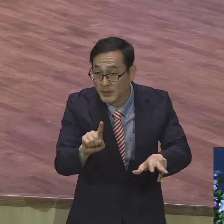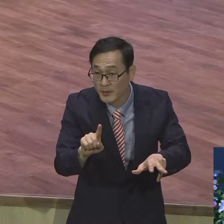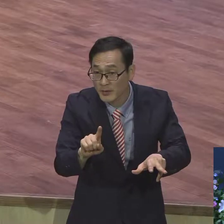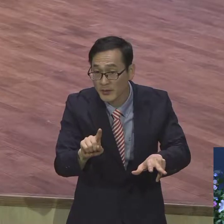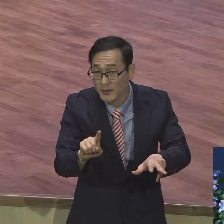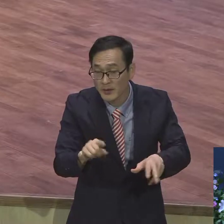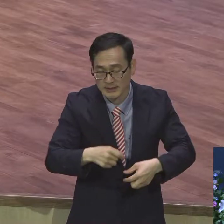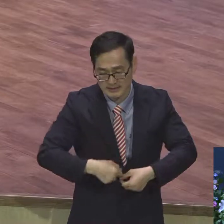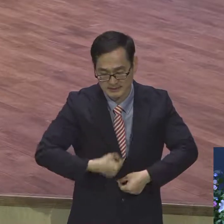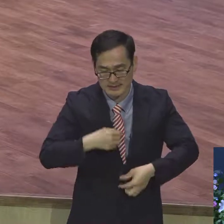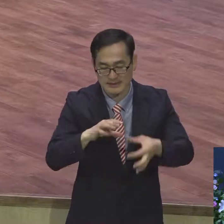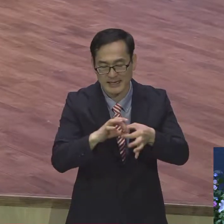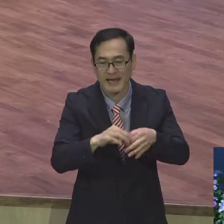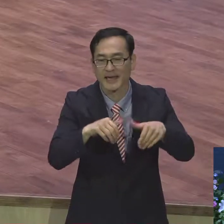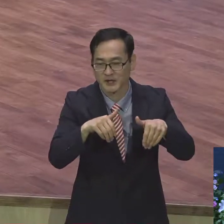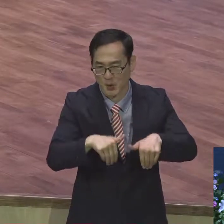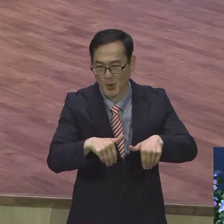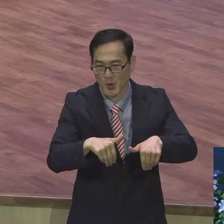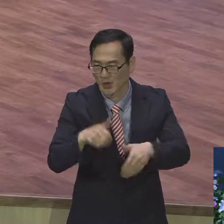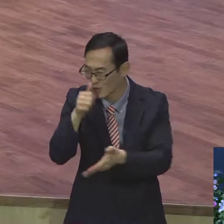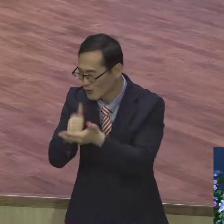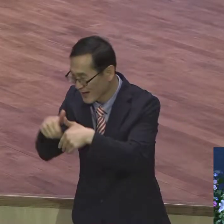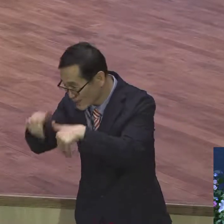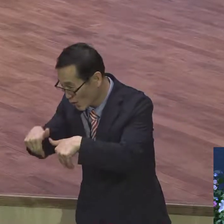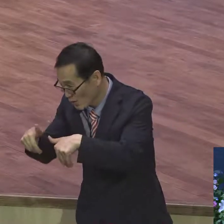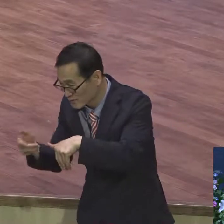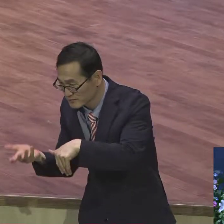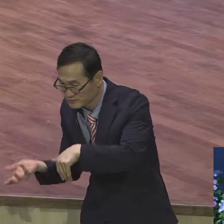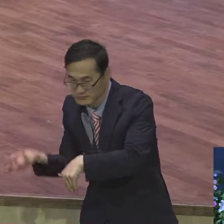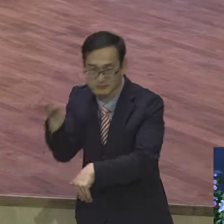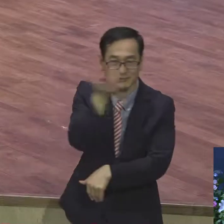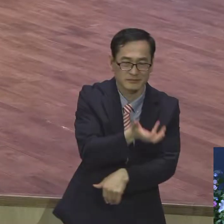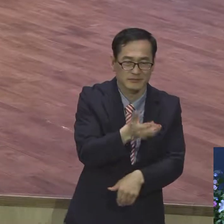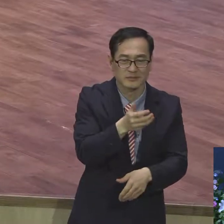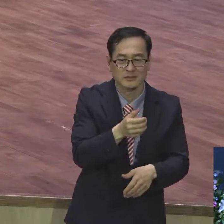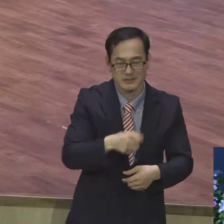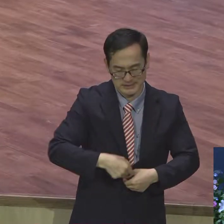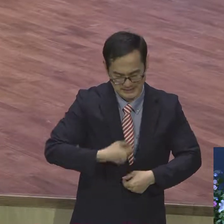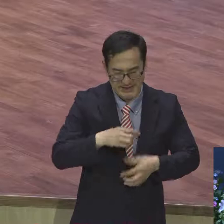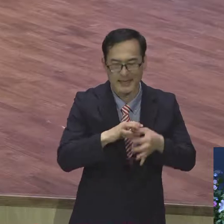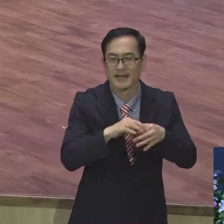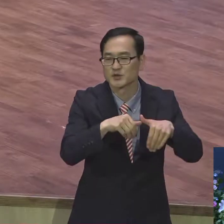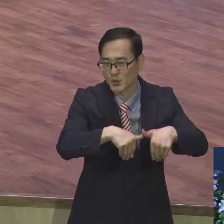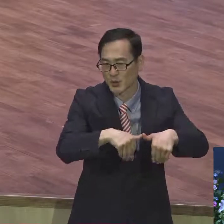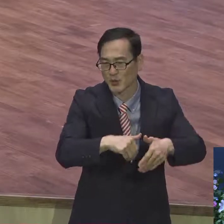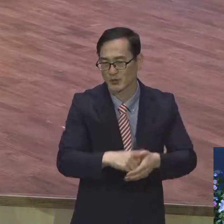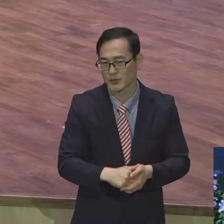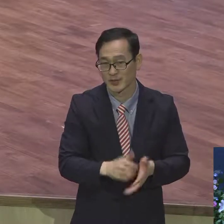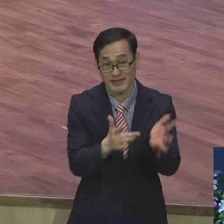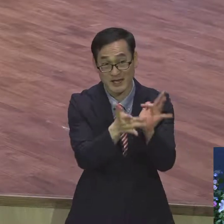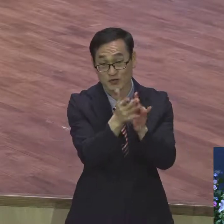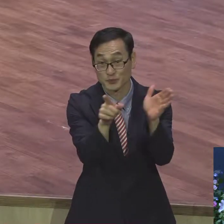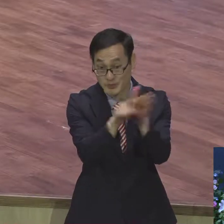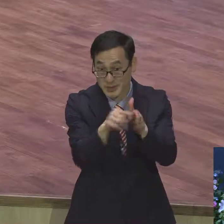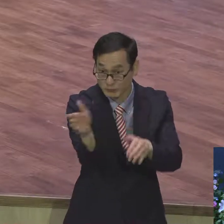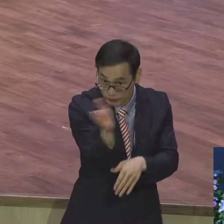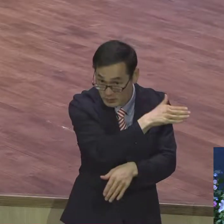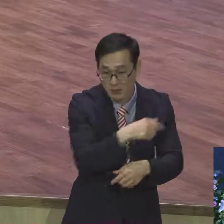의의종이 되었다. 조의종에서 의의종으로 예수의 믿음으로 의의종으로 그렇게